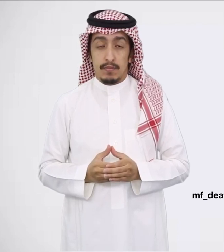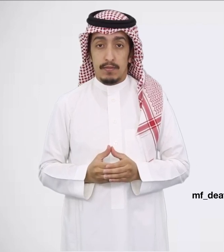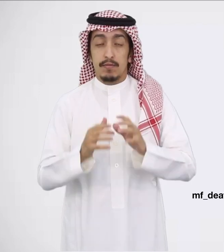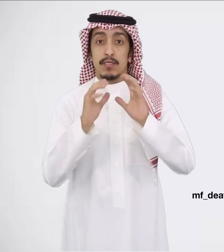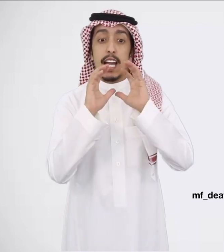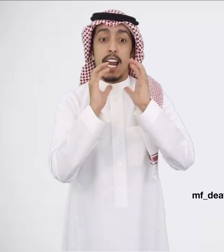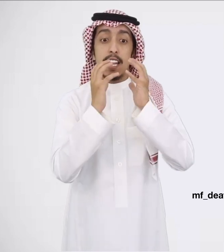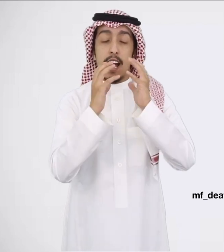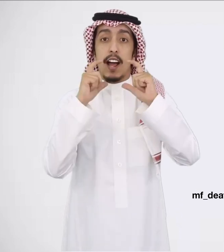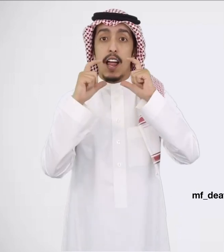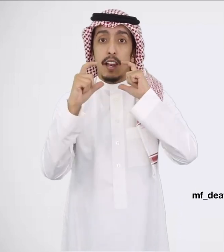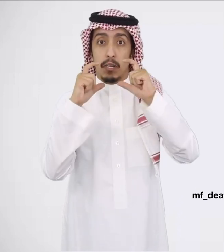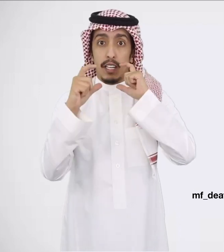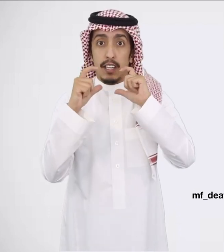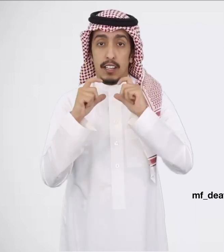الإدارة البنكية